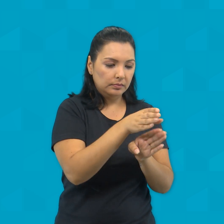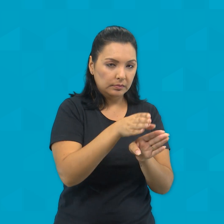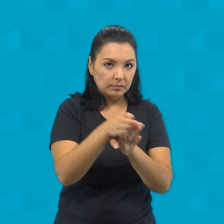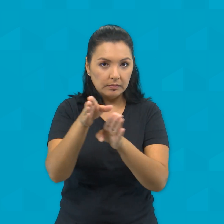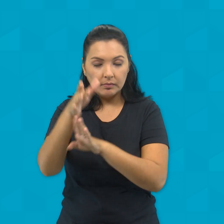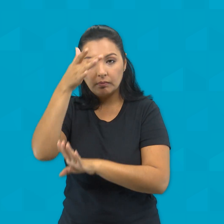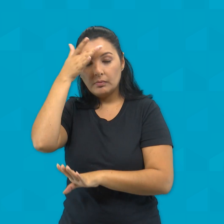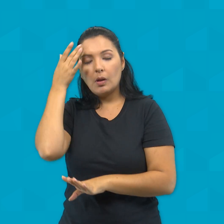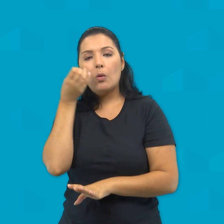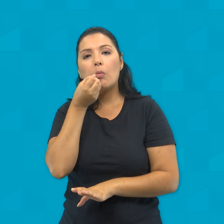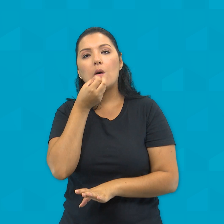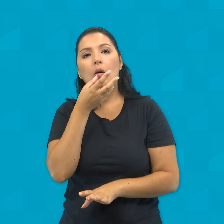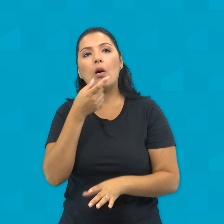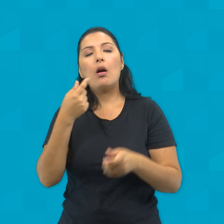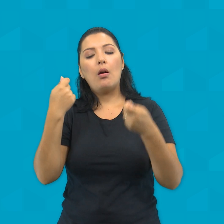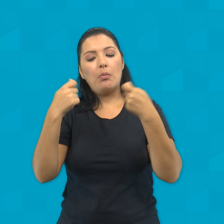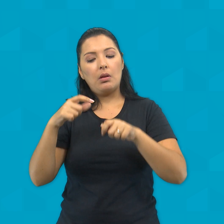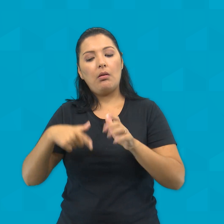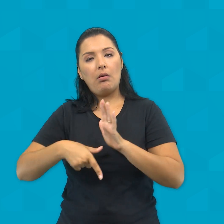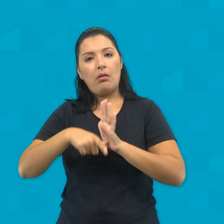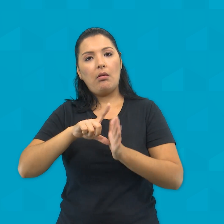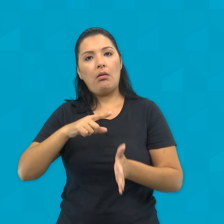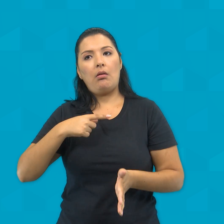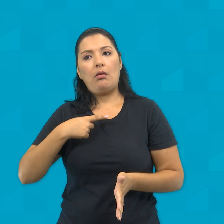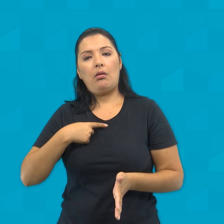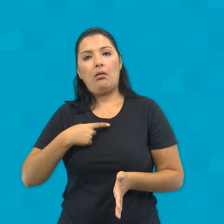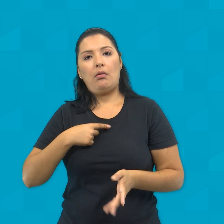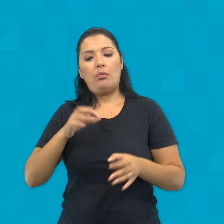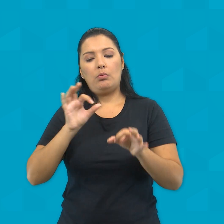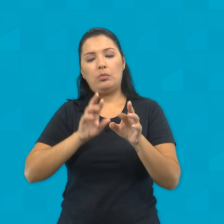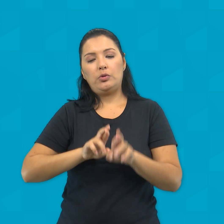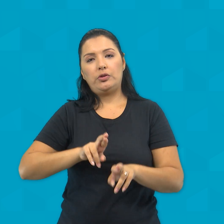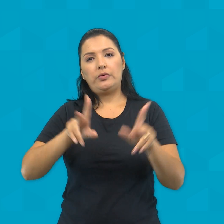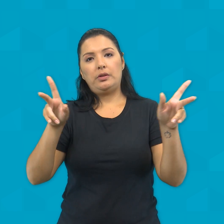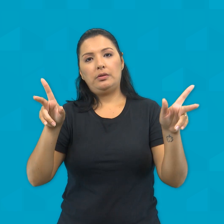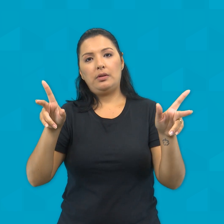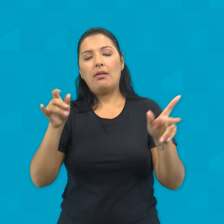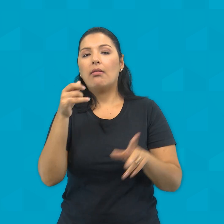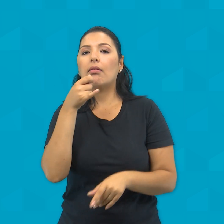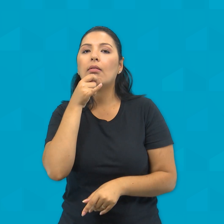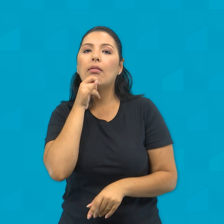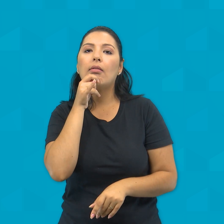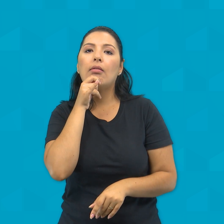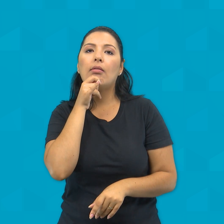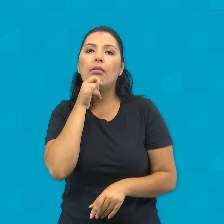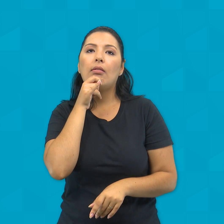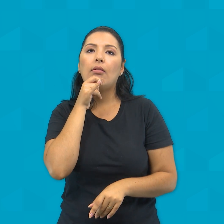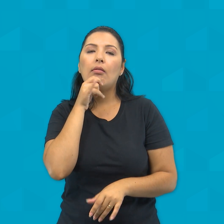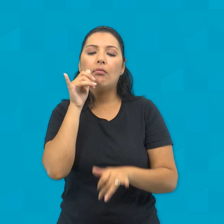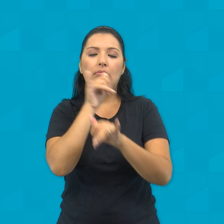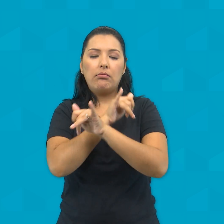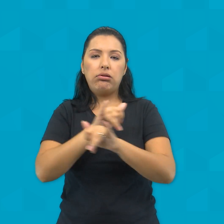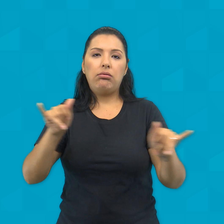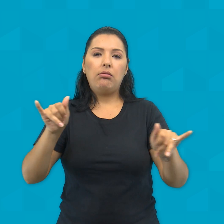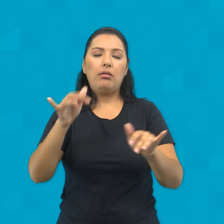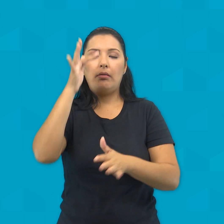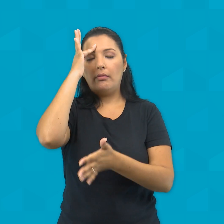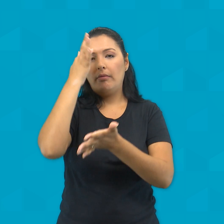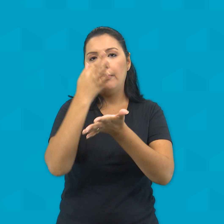ações, eu devo estar tendo boas ações que sejam exemplos e testemunhos de minha fé. Quantas